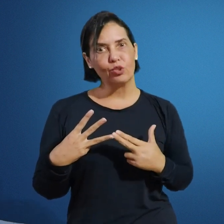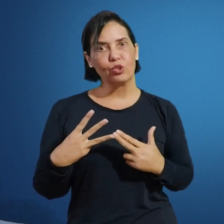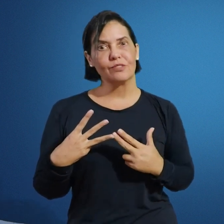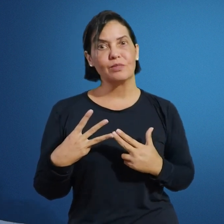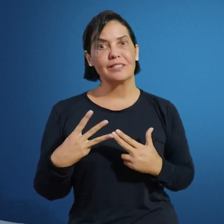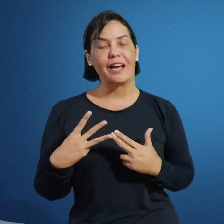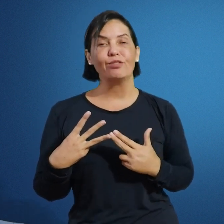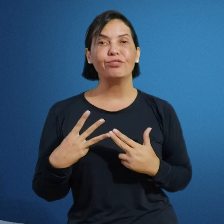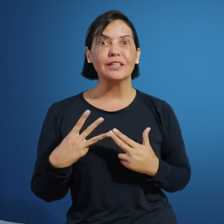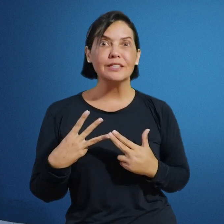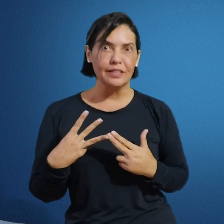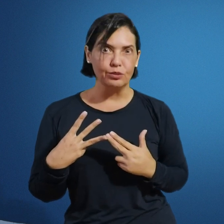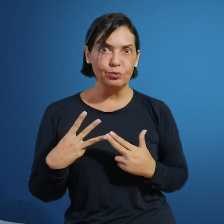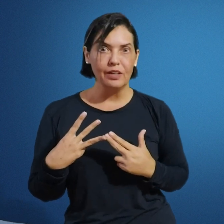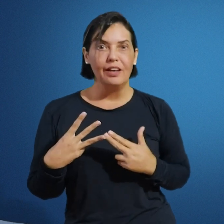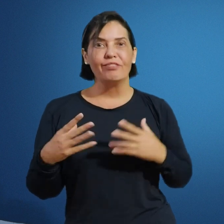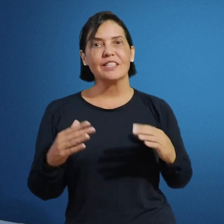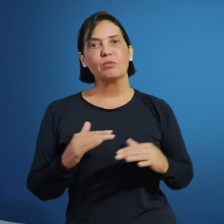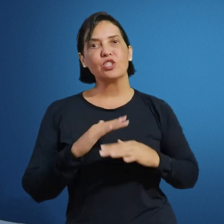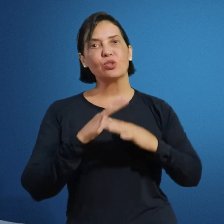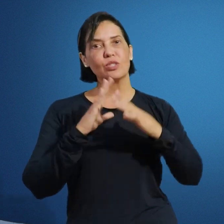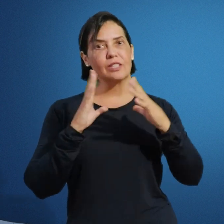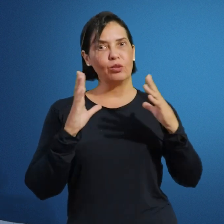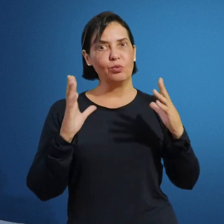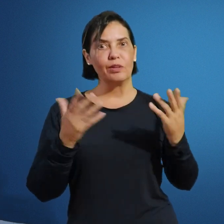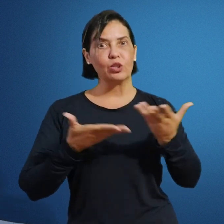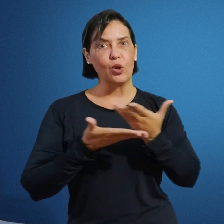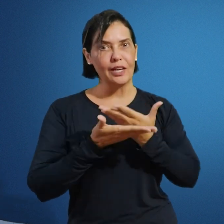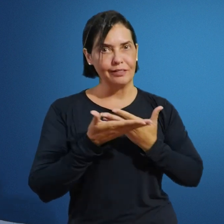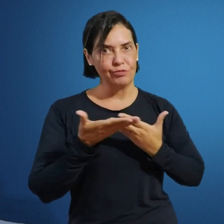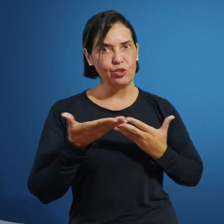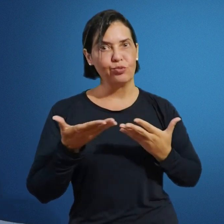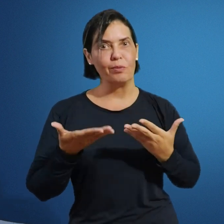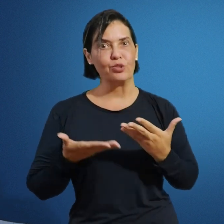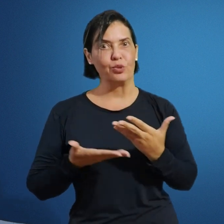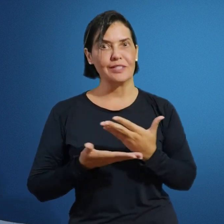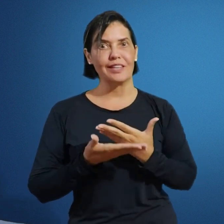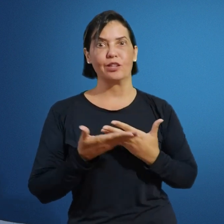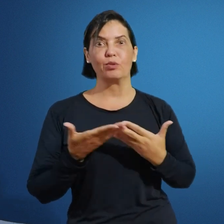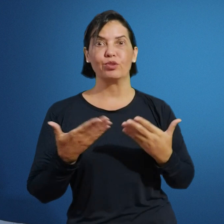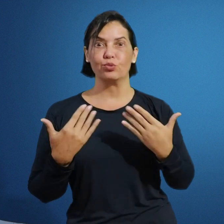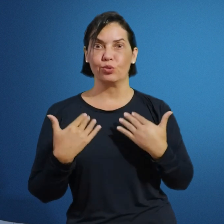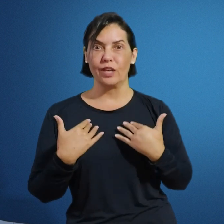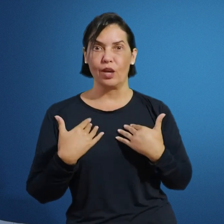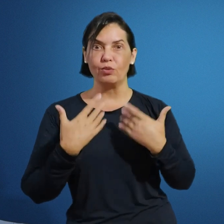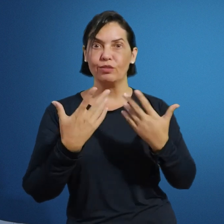onde nós vamos estar finalizando, fazendo uma discussão, uma troca de informações entre professor e eu e